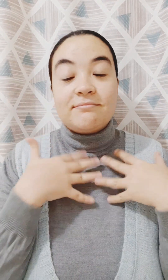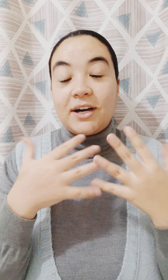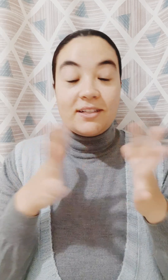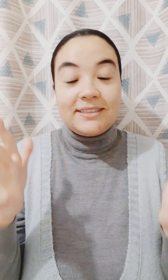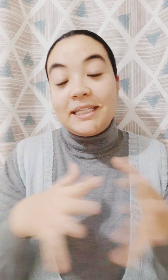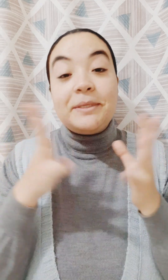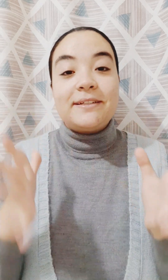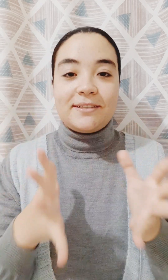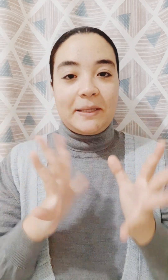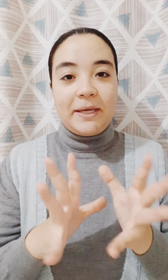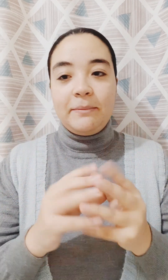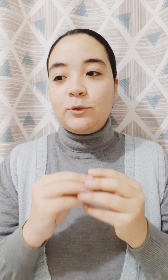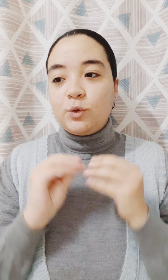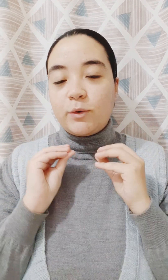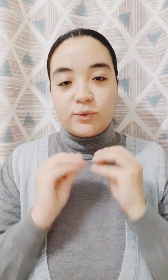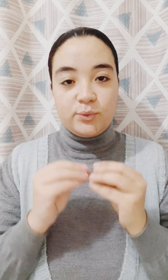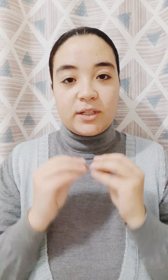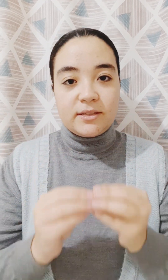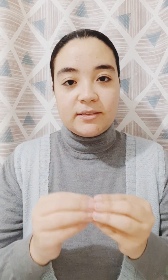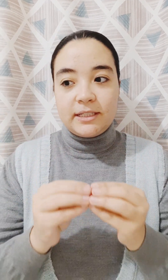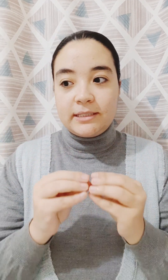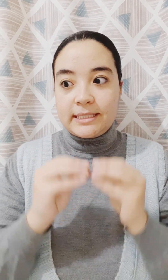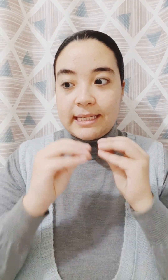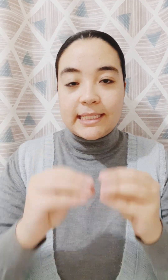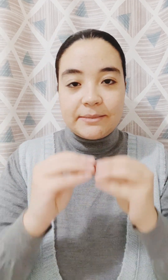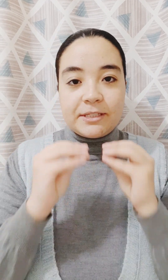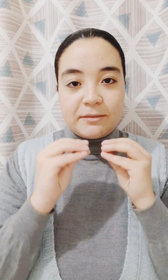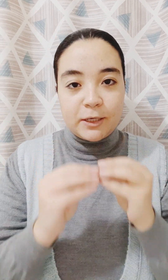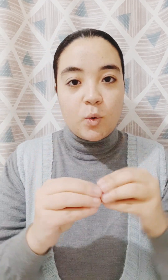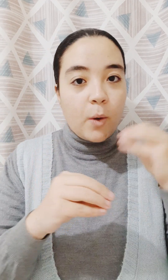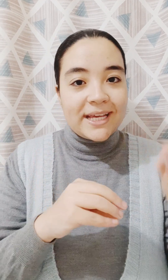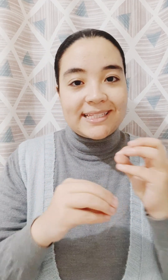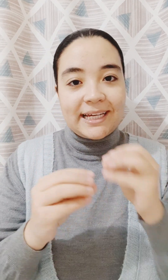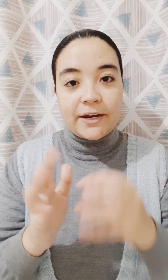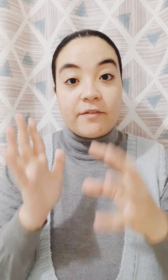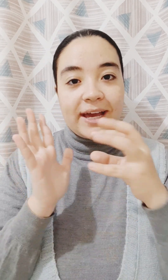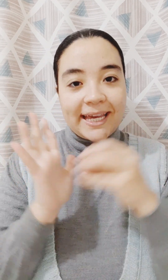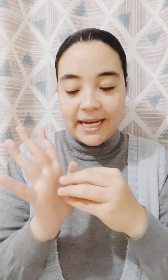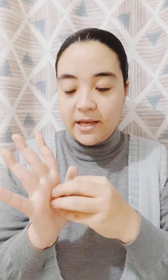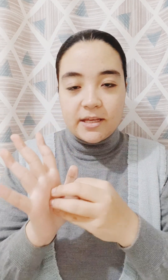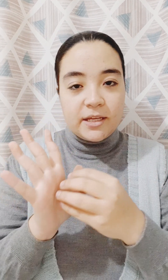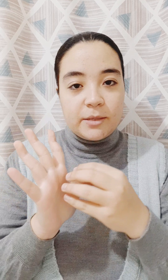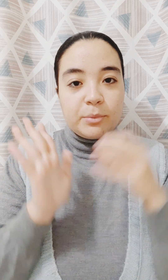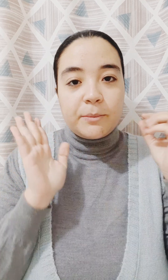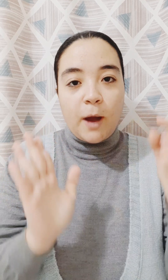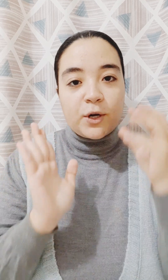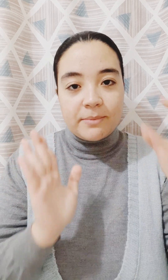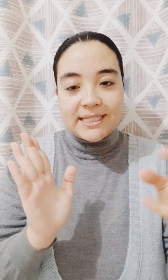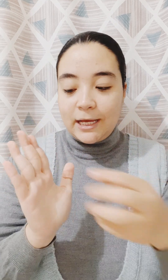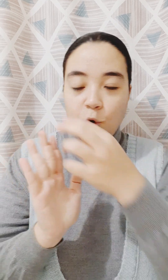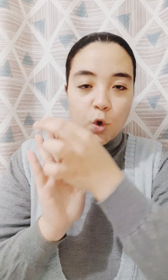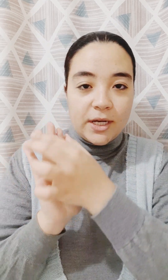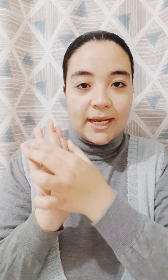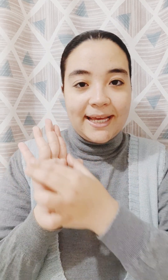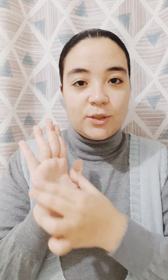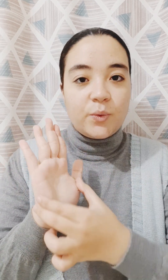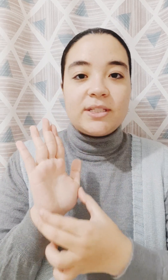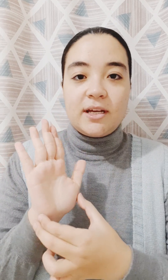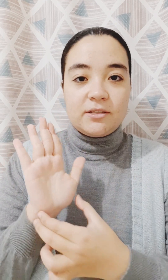غلط كبير. تمام? انتم المفروض اصلا السنة دي بالنسبة لكم او اي سنة غيرها. فاخرها بتبقى عبارة بس عن كل الحاجات الكويسة اللي حصل